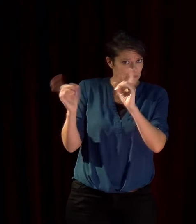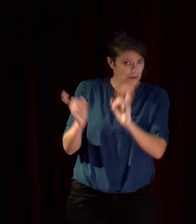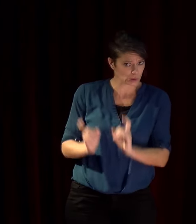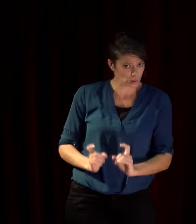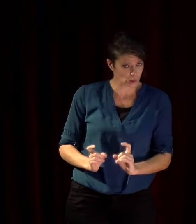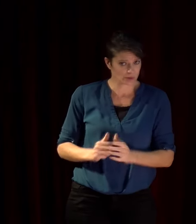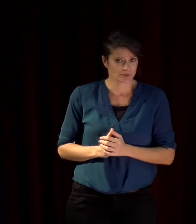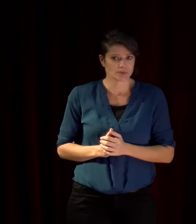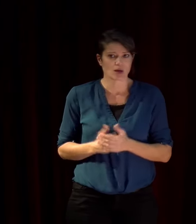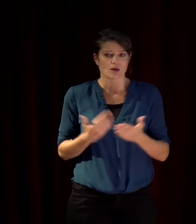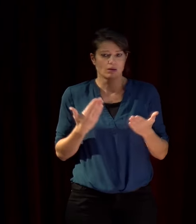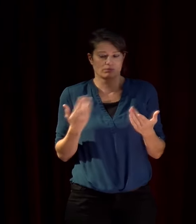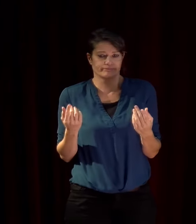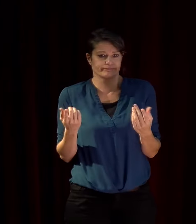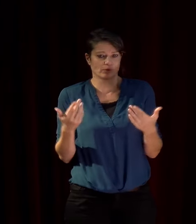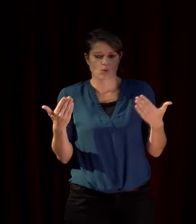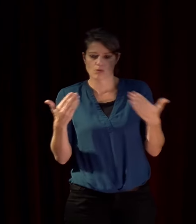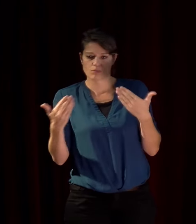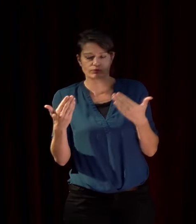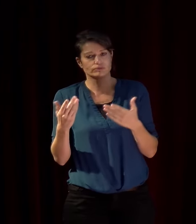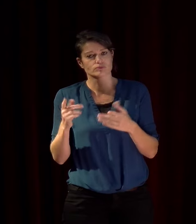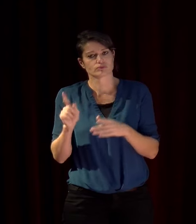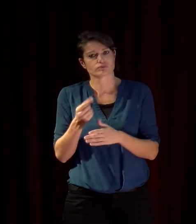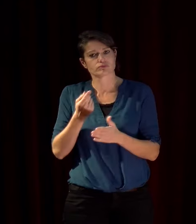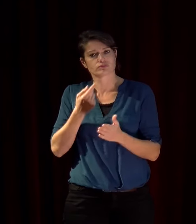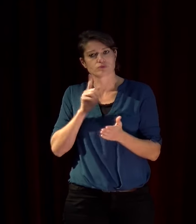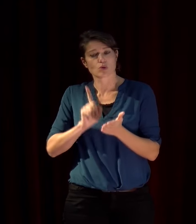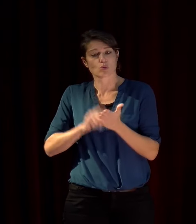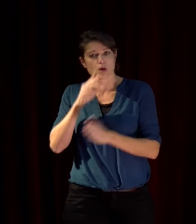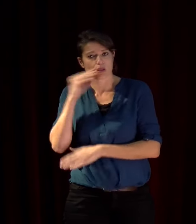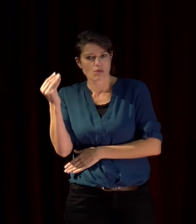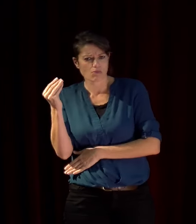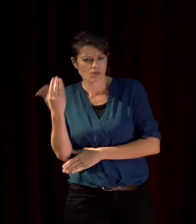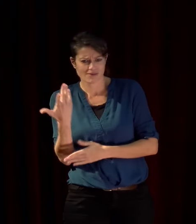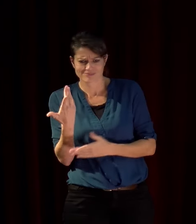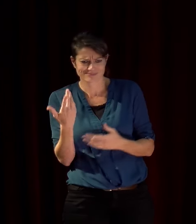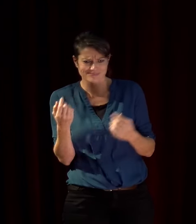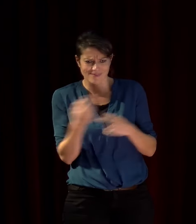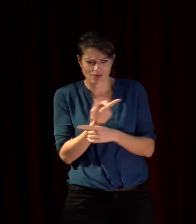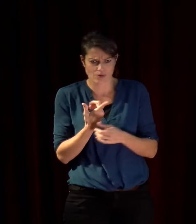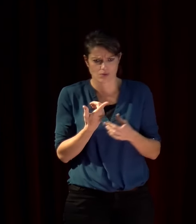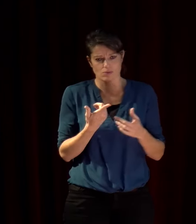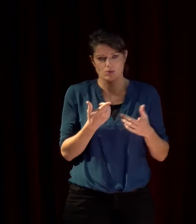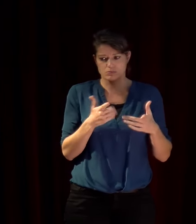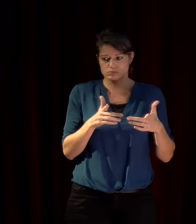internationaux des droits de l'homme se traduit dans certains cas par une répression très violente des personnes et des